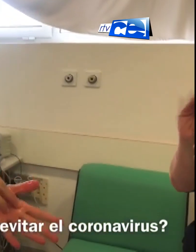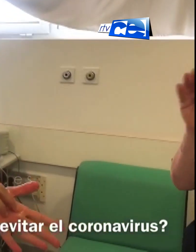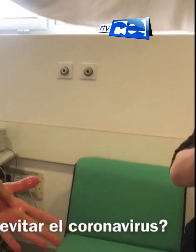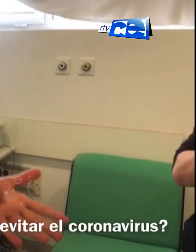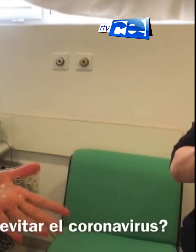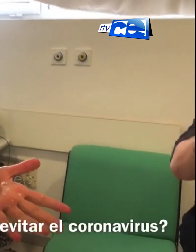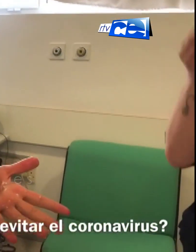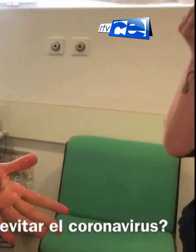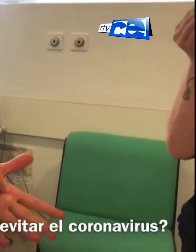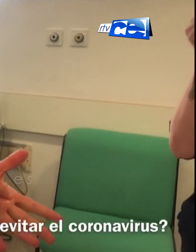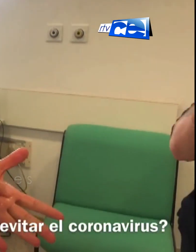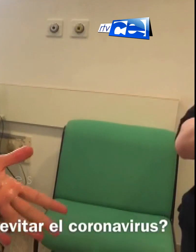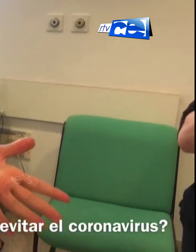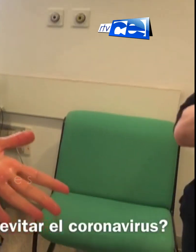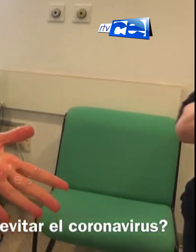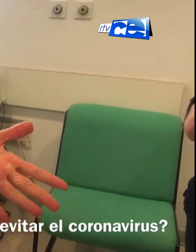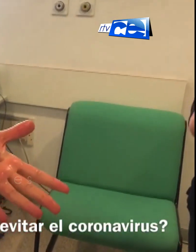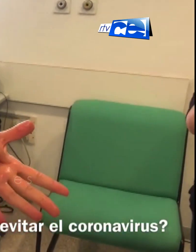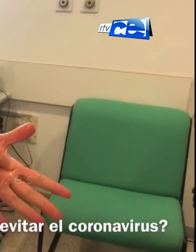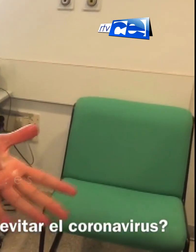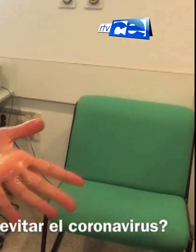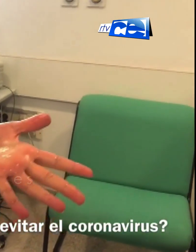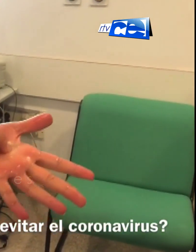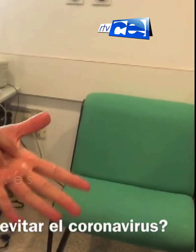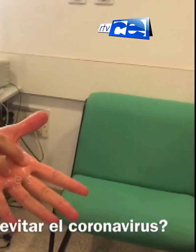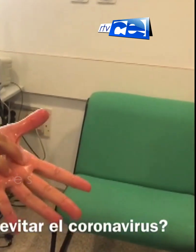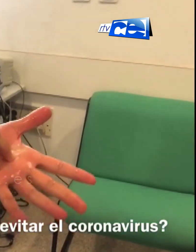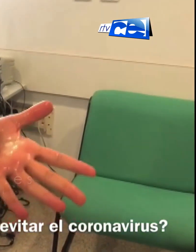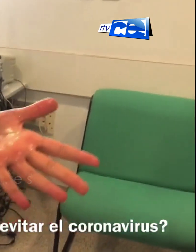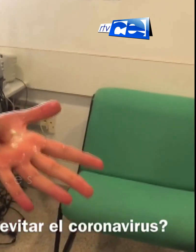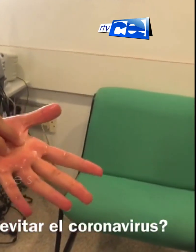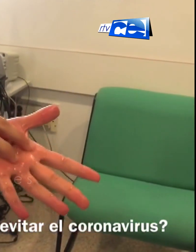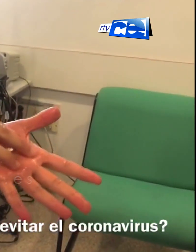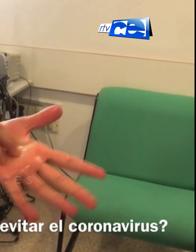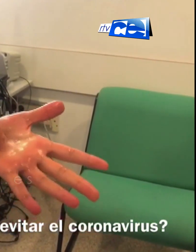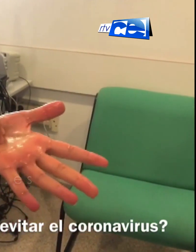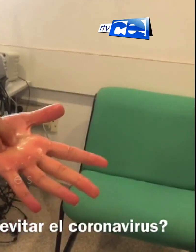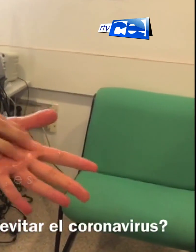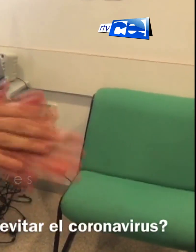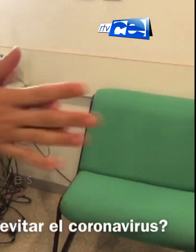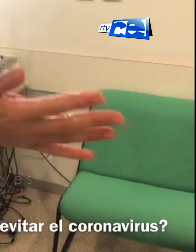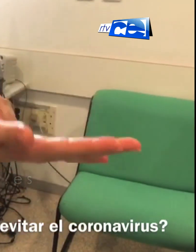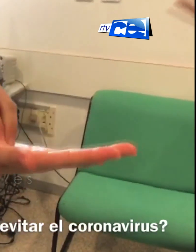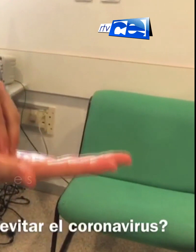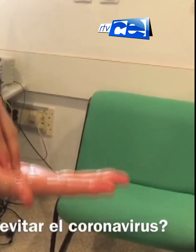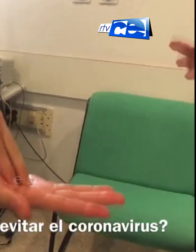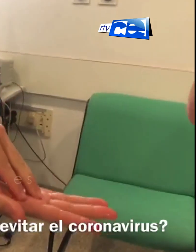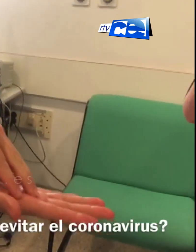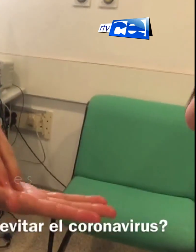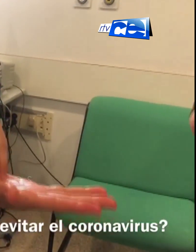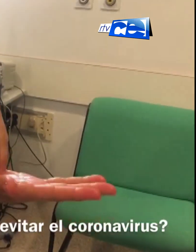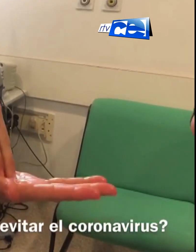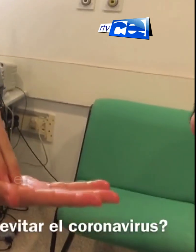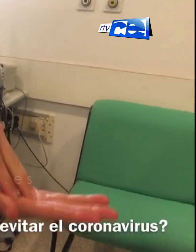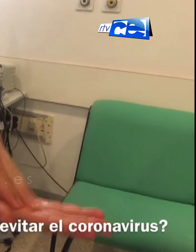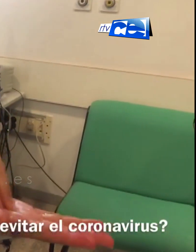perdón, las yemas de los dedos de una palma, de las yemas de los dedos de una mano sobre